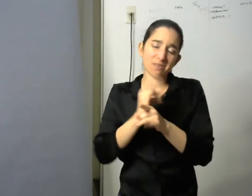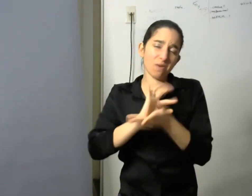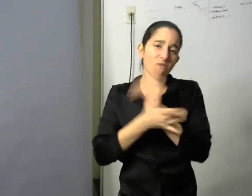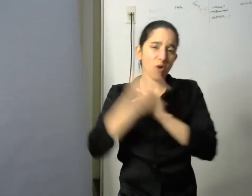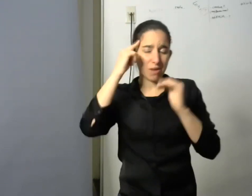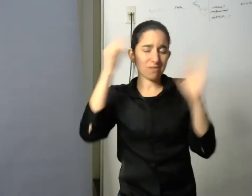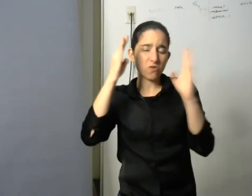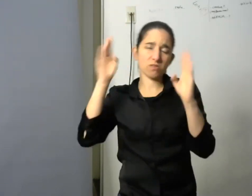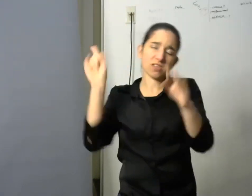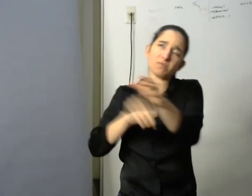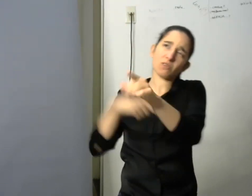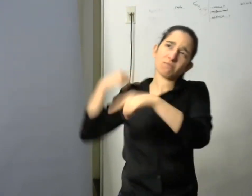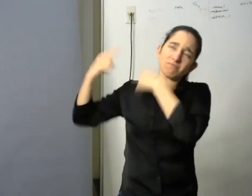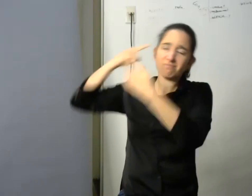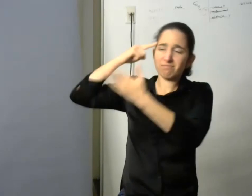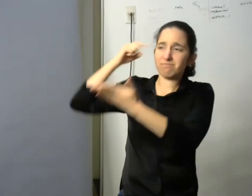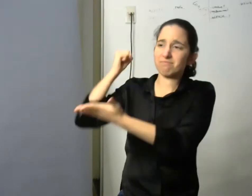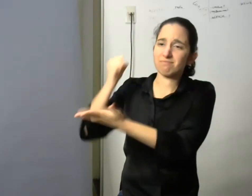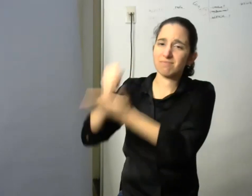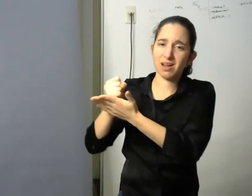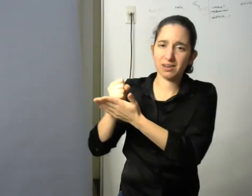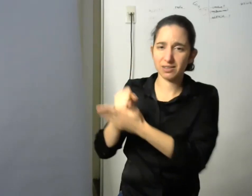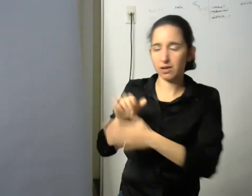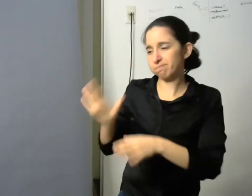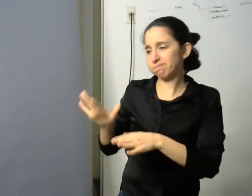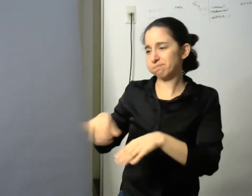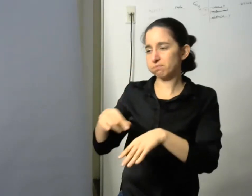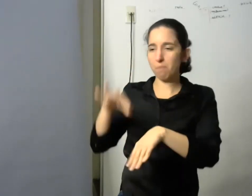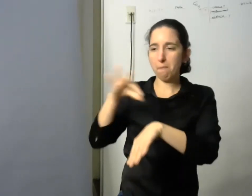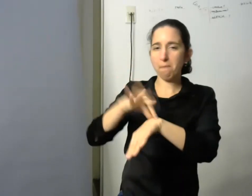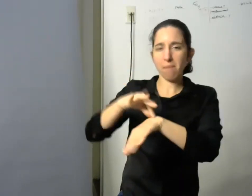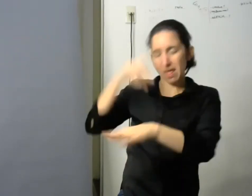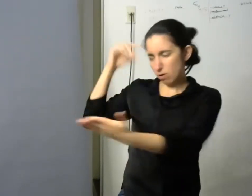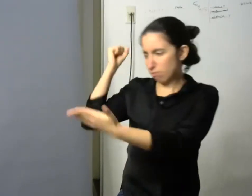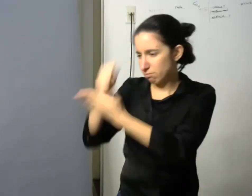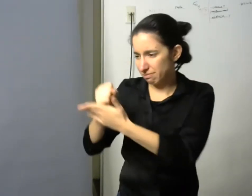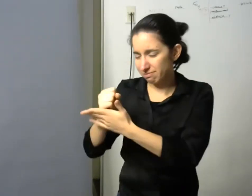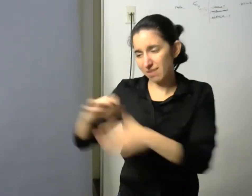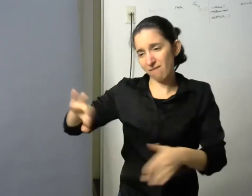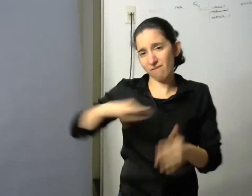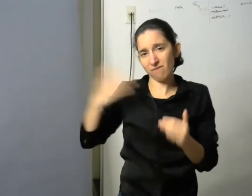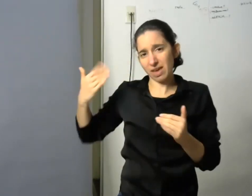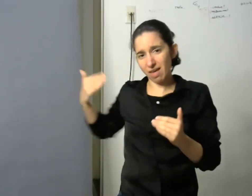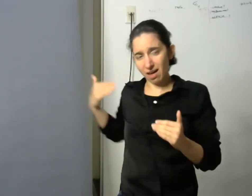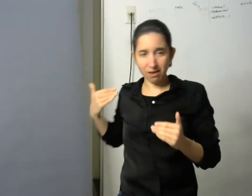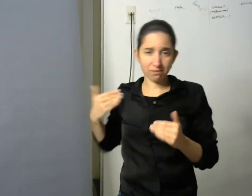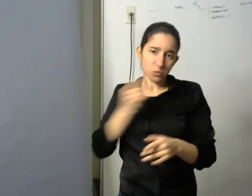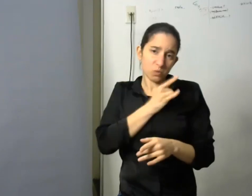que es cientificista medicalista y así fue mi vida en la universidad o sea que